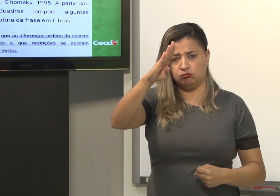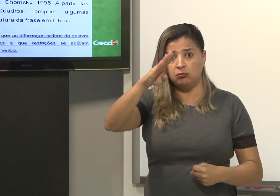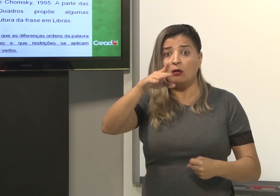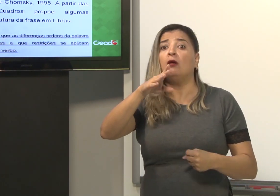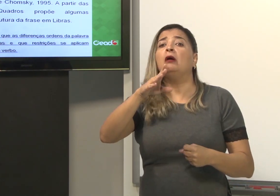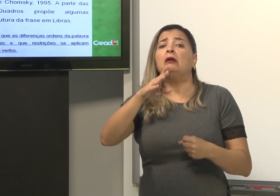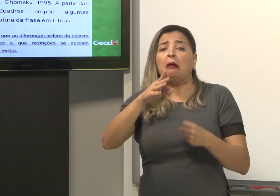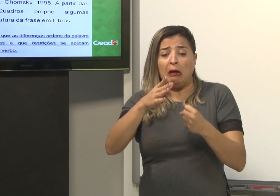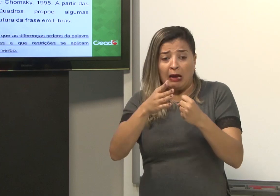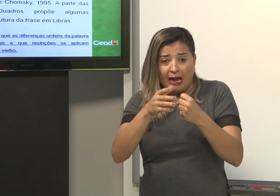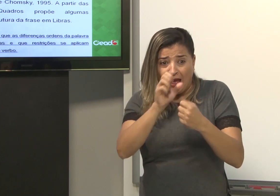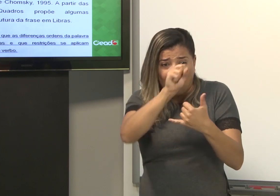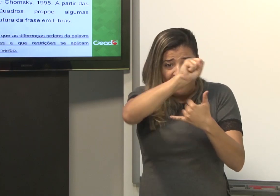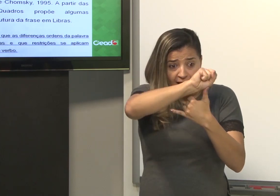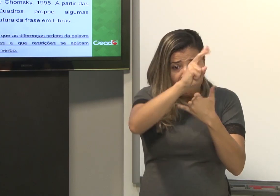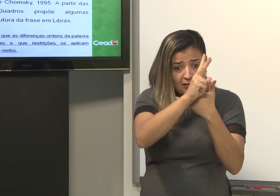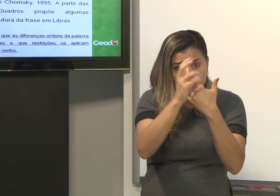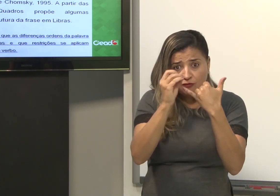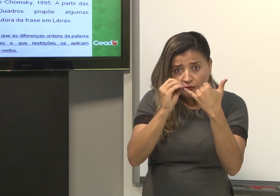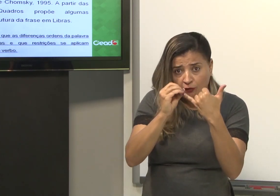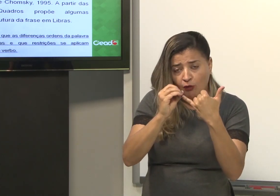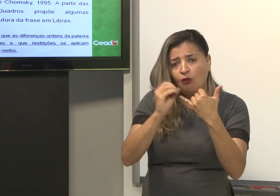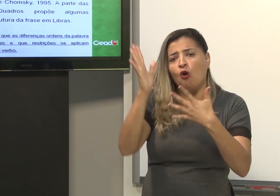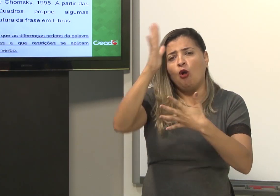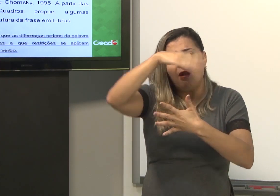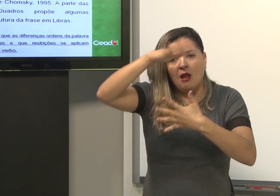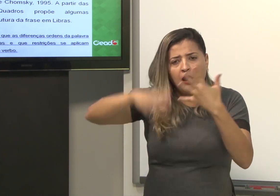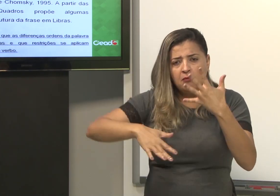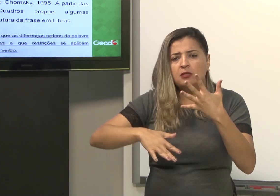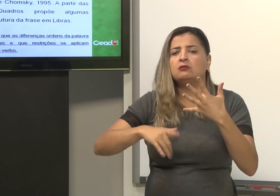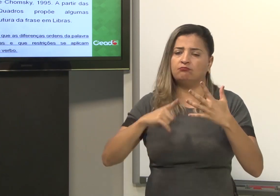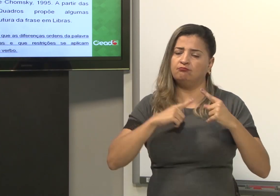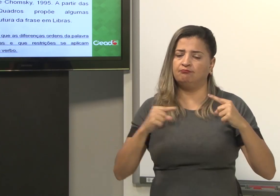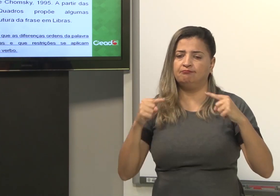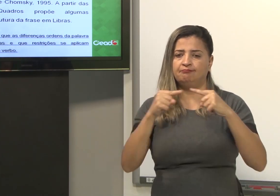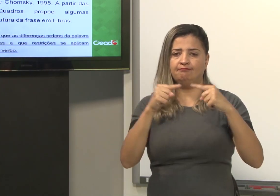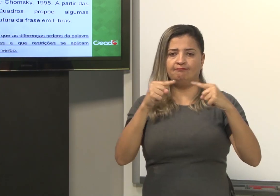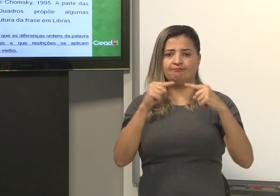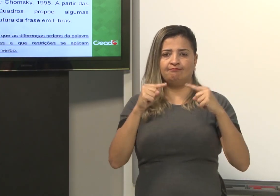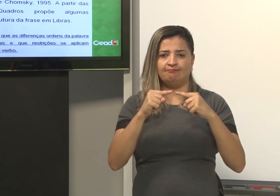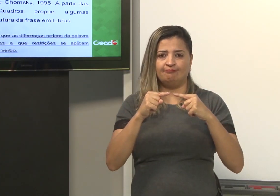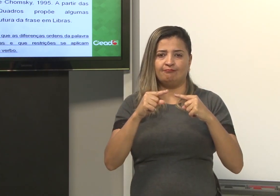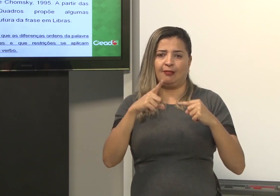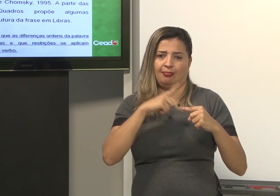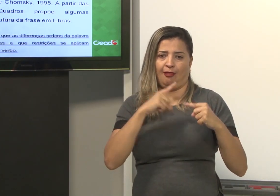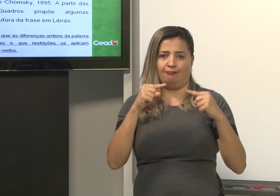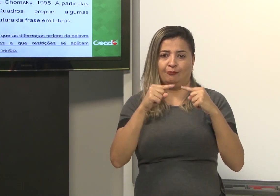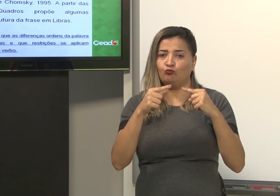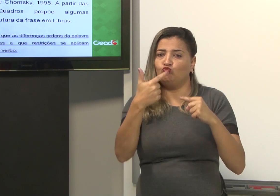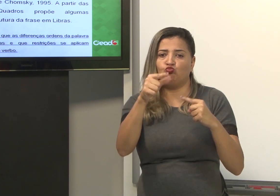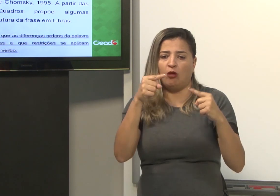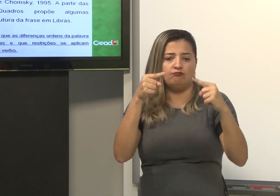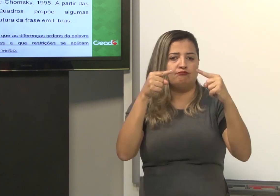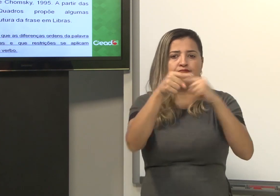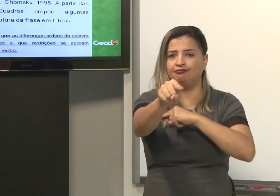O sujeito, verbo e objeto na Libras, realmente teria concordância. Não pode discordar. Não pode ser